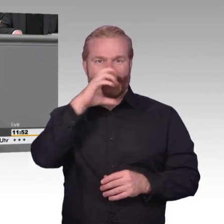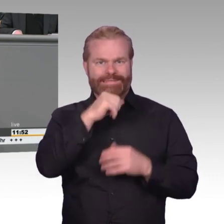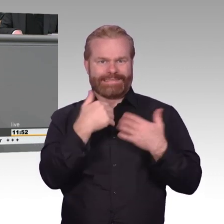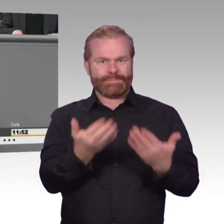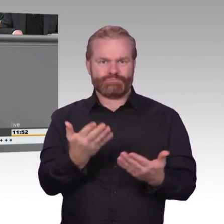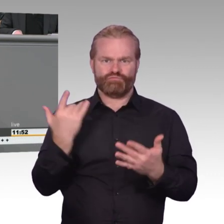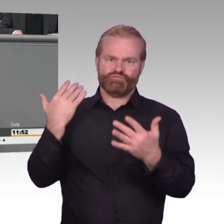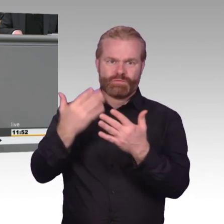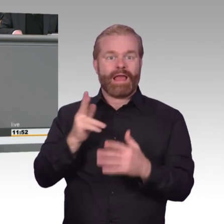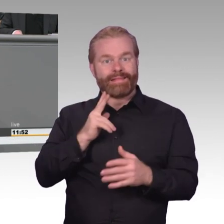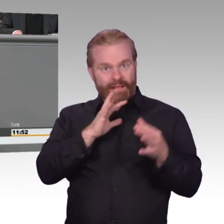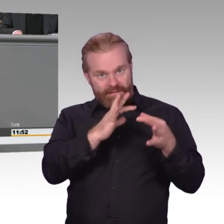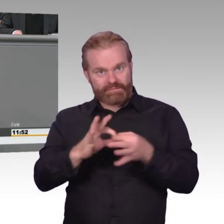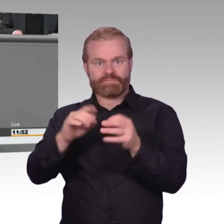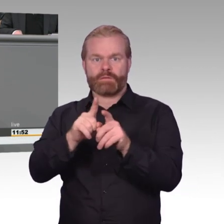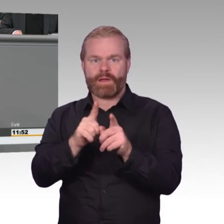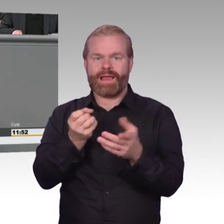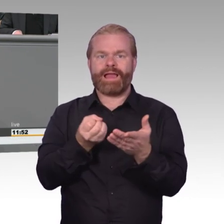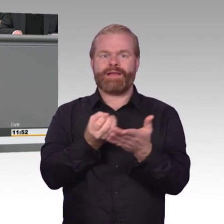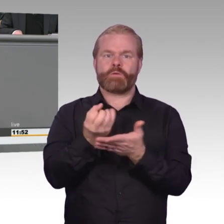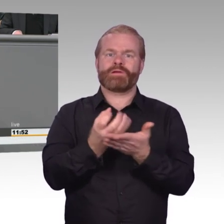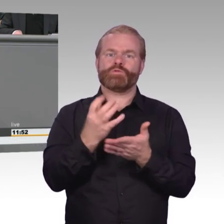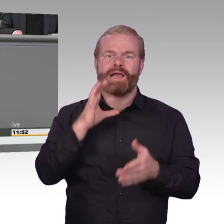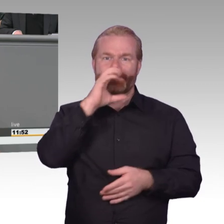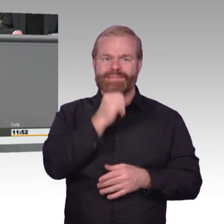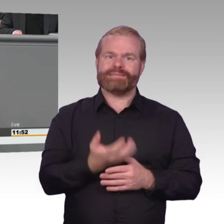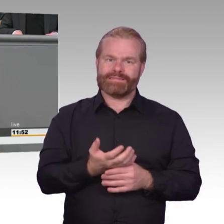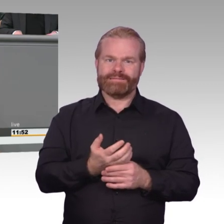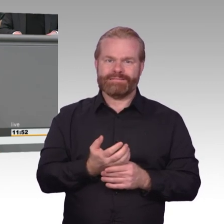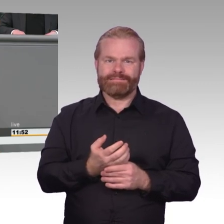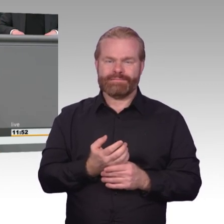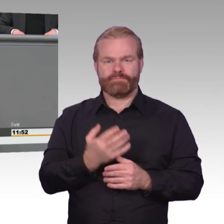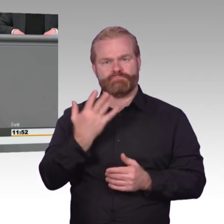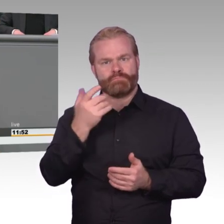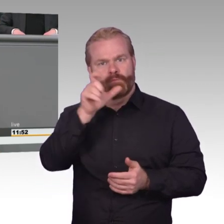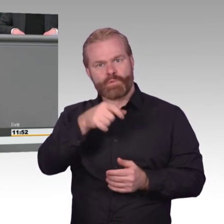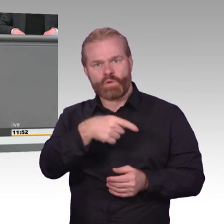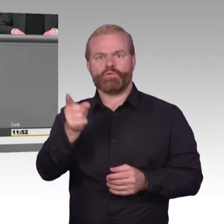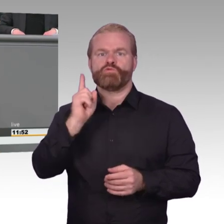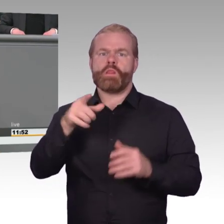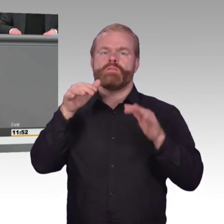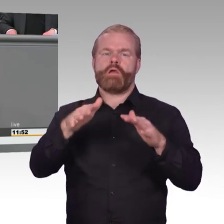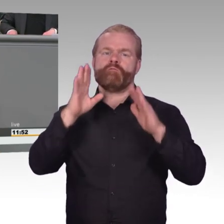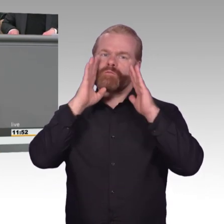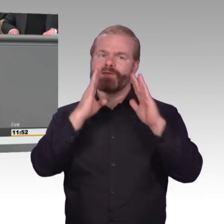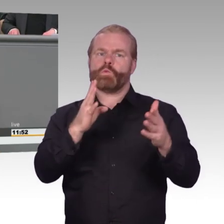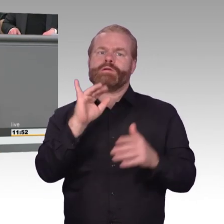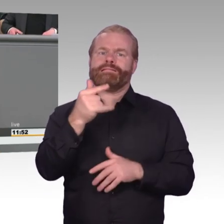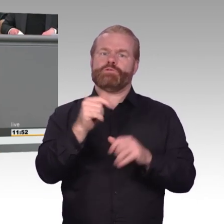Unbefugten missbraucht werden, von Kriminellen, von Wirtschaftsspionen oder von fremden Mächten. Die Europäische Datenschutzgrundverordnung